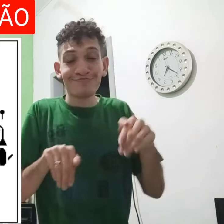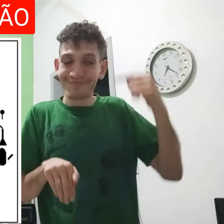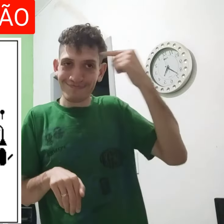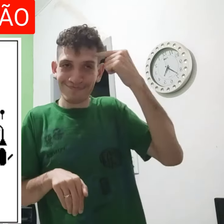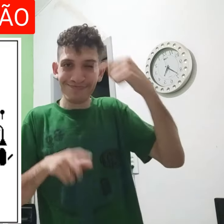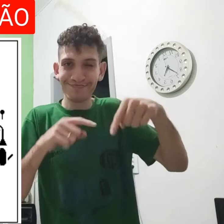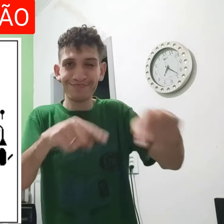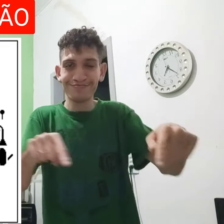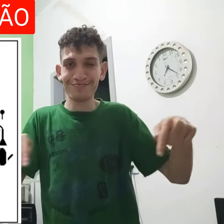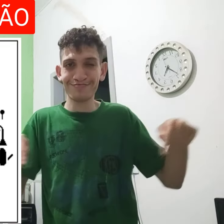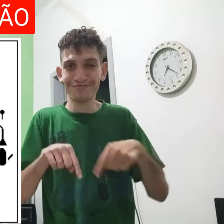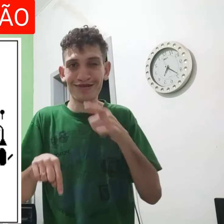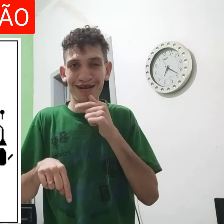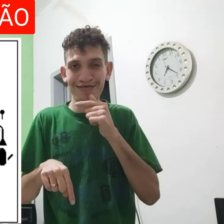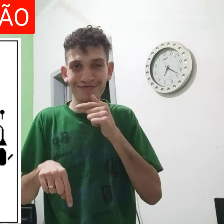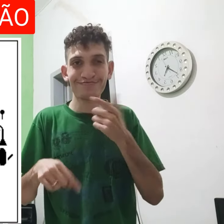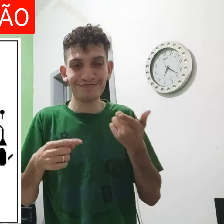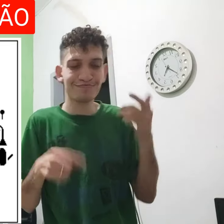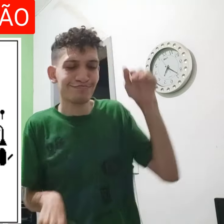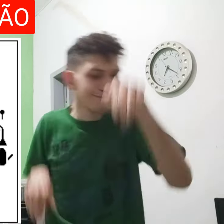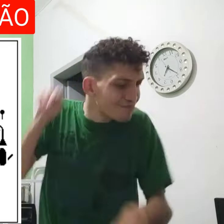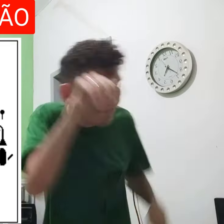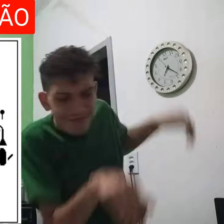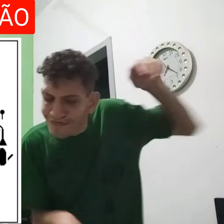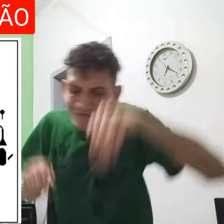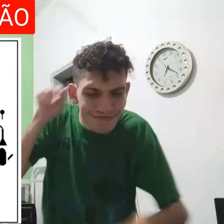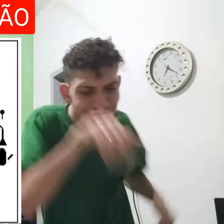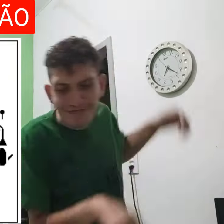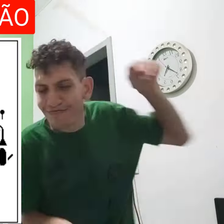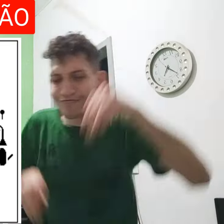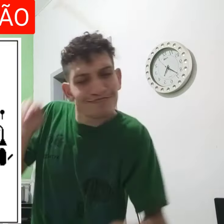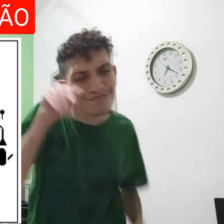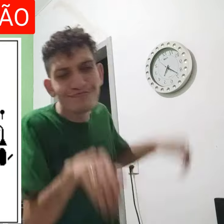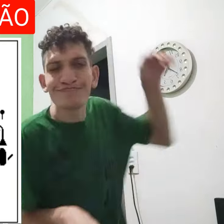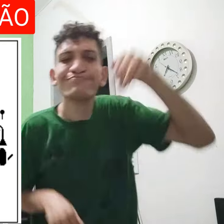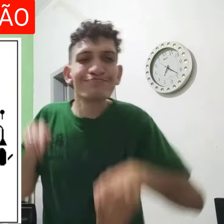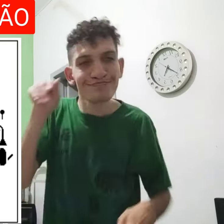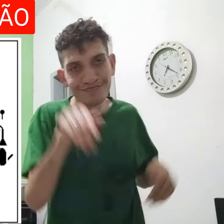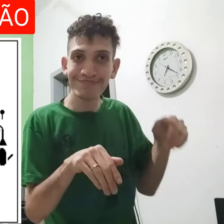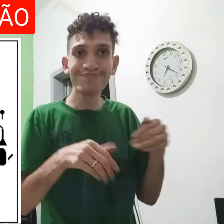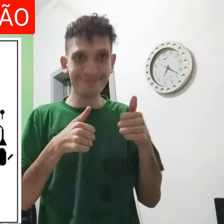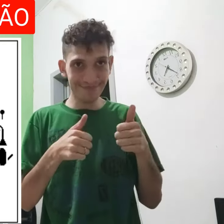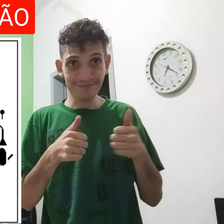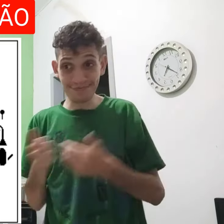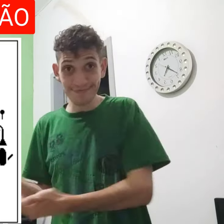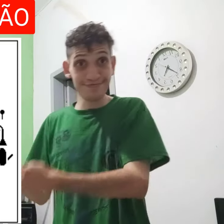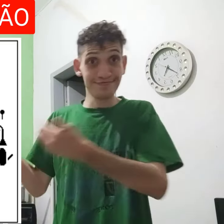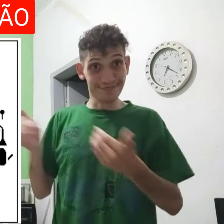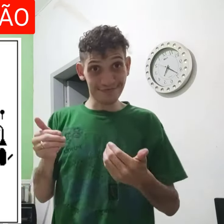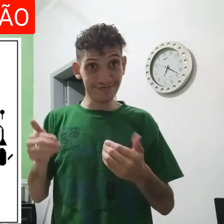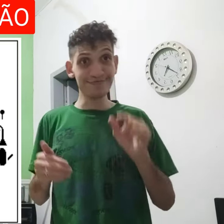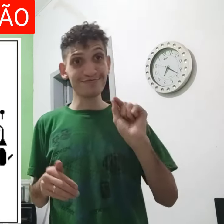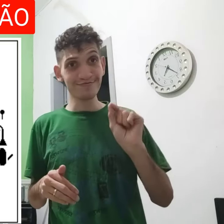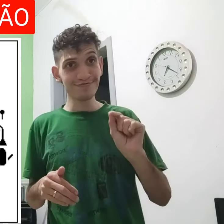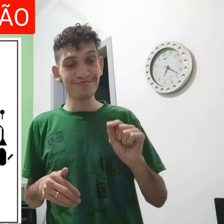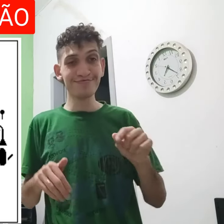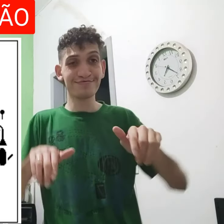o segundo, é que embaixo as mãos estão assim e quase assim pensa na